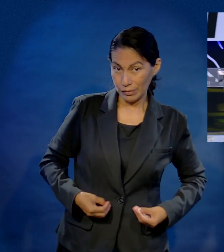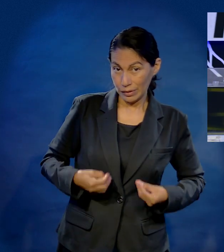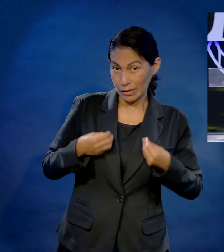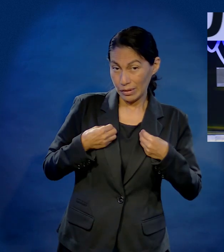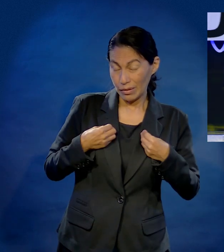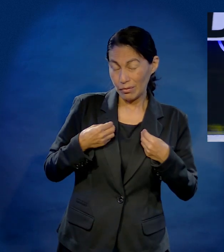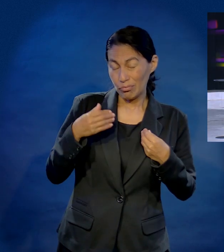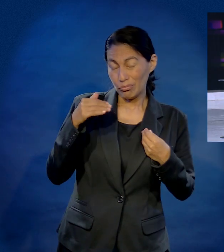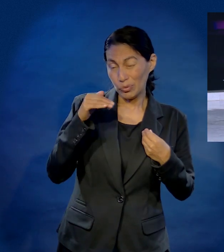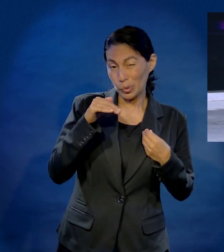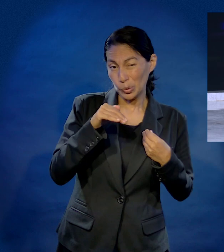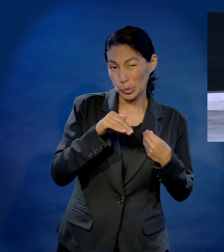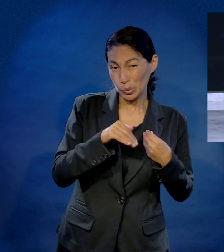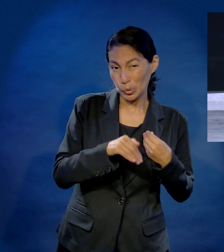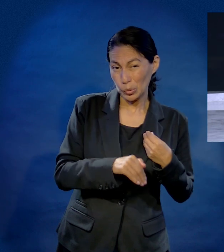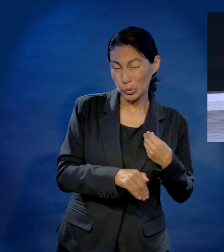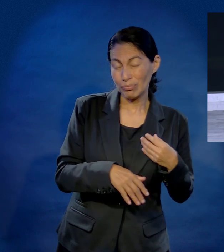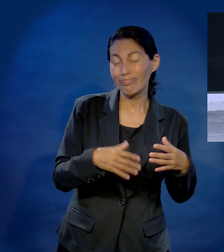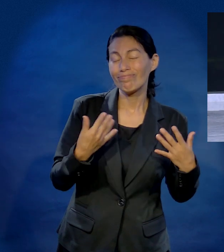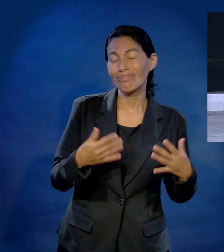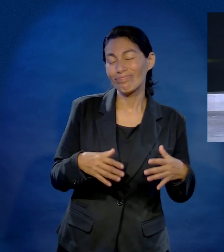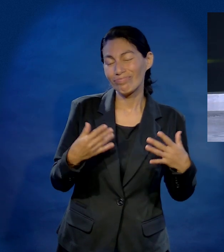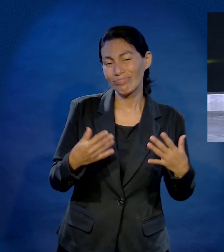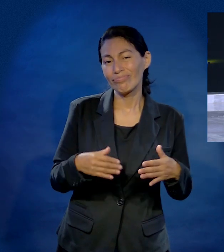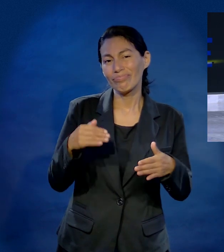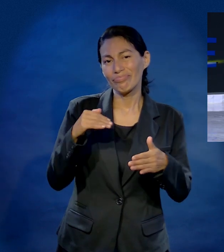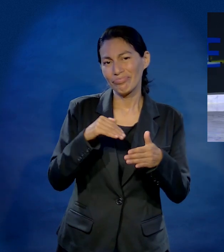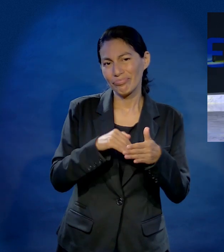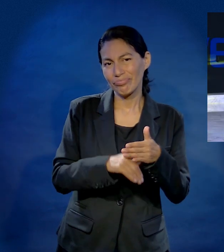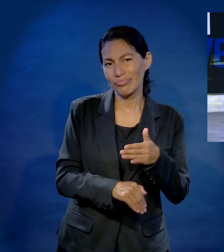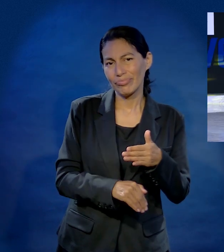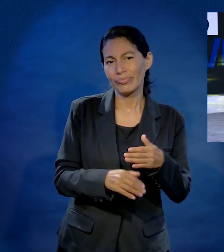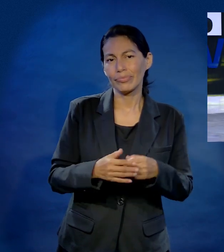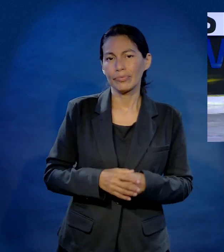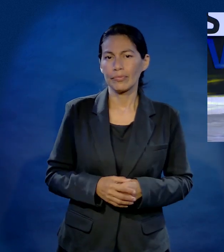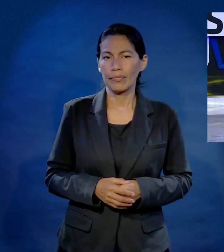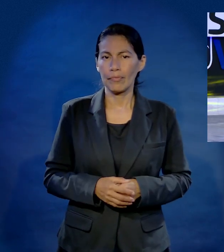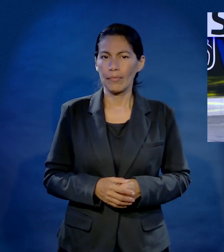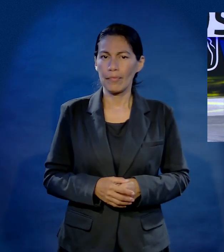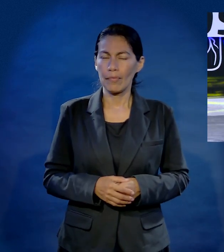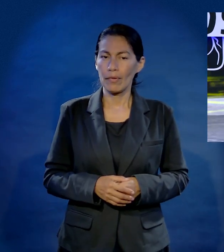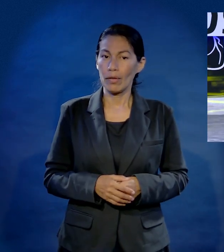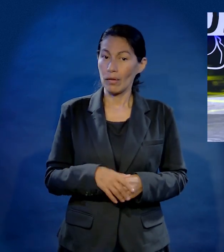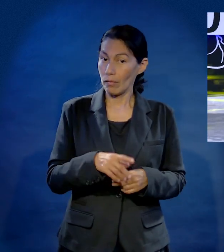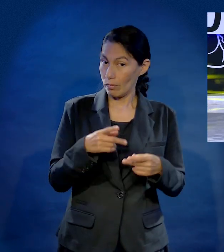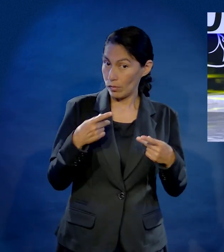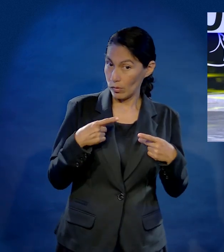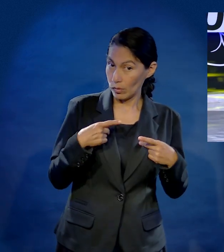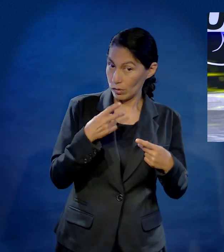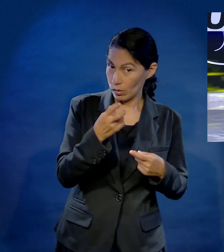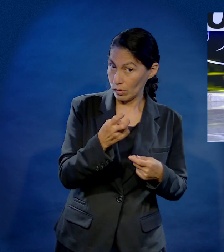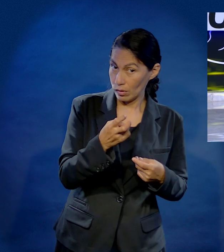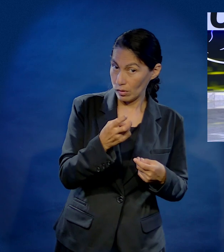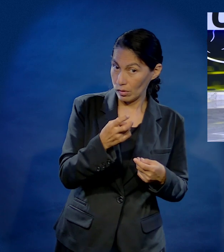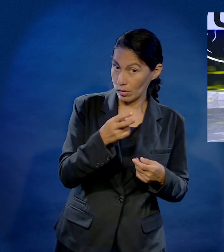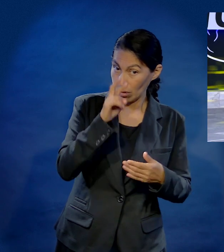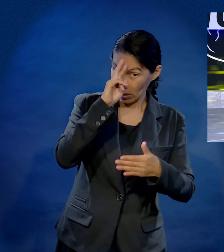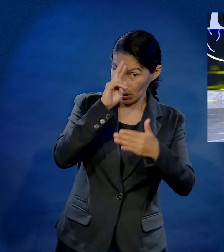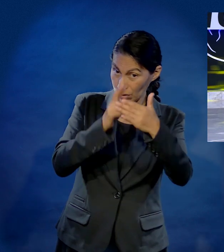porque si no, vas a arruinar tu existir. Voy terminando. Última pregunta esta mañana, ¿es religioso por